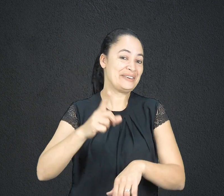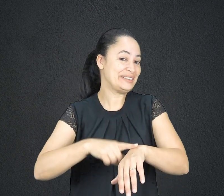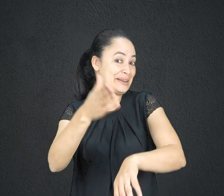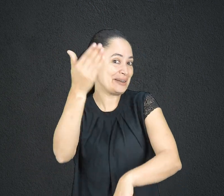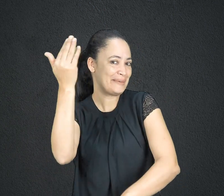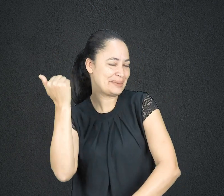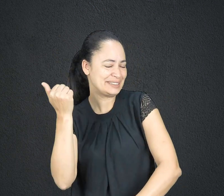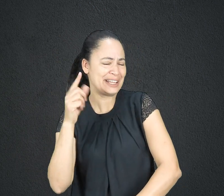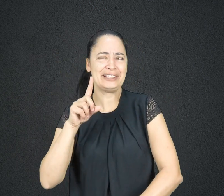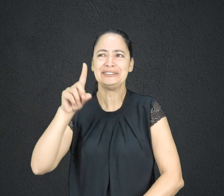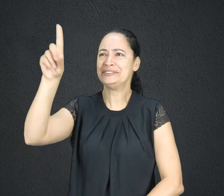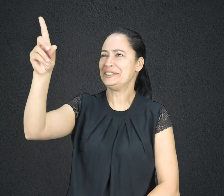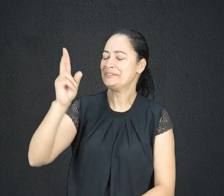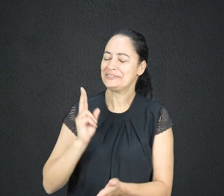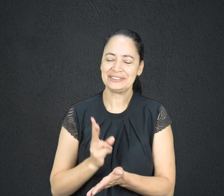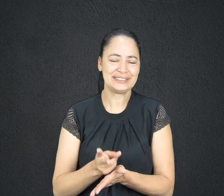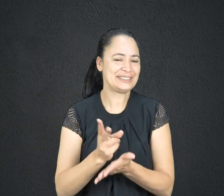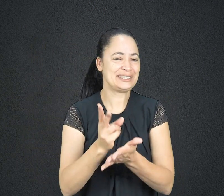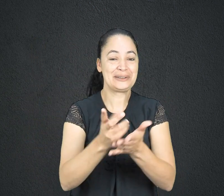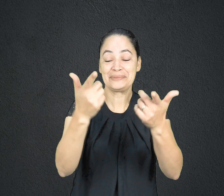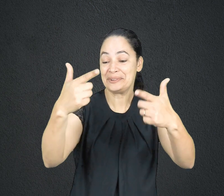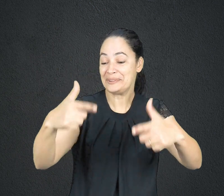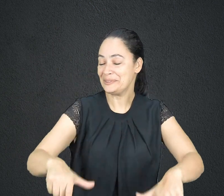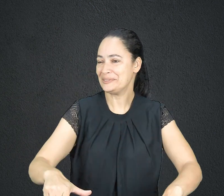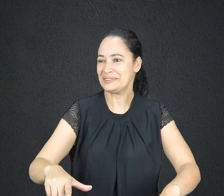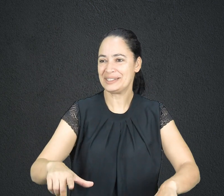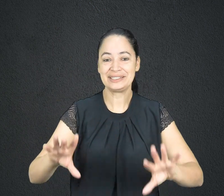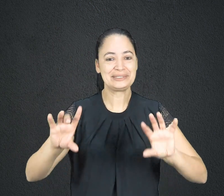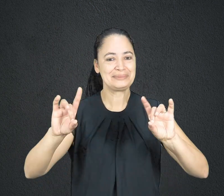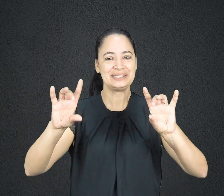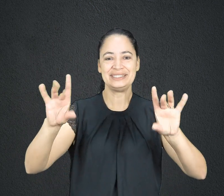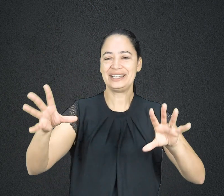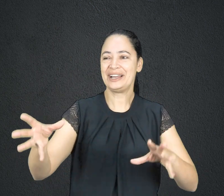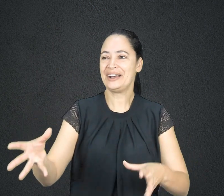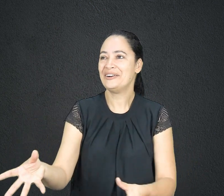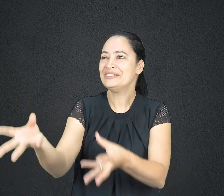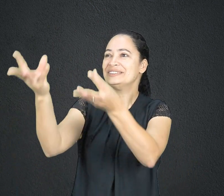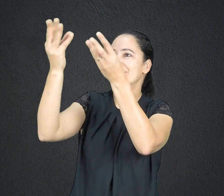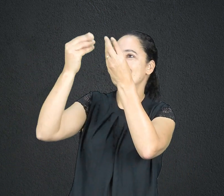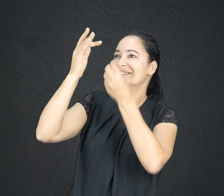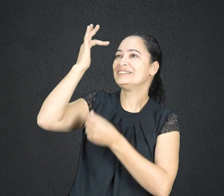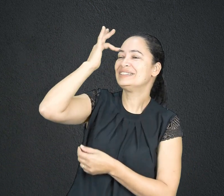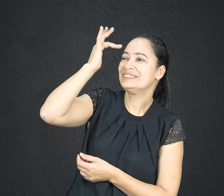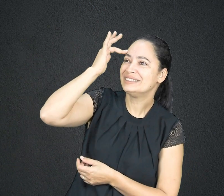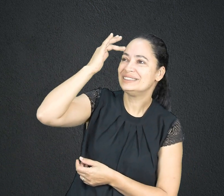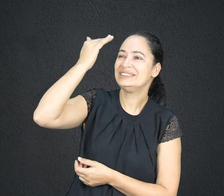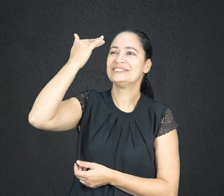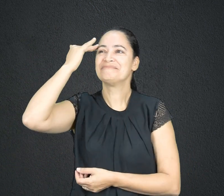verdadeira sabedoria, do entendimento e da inteligência, pois Ele continua o mesmo, sem sombras de